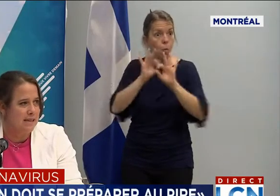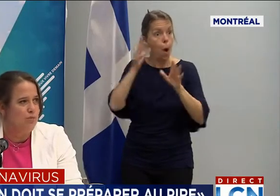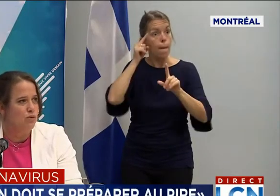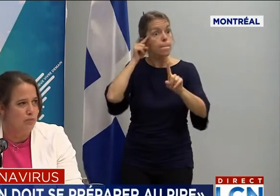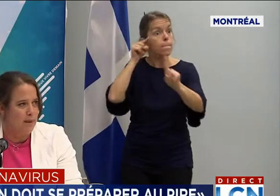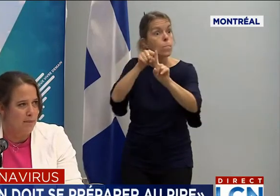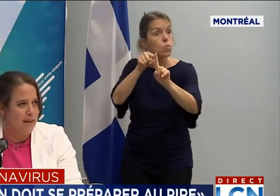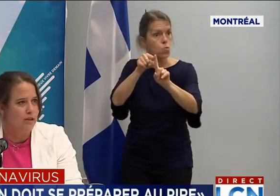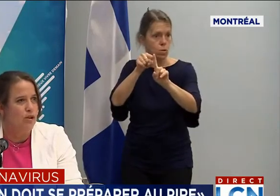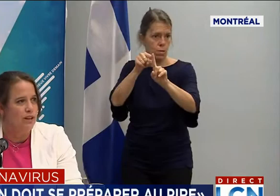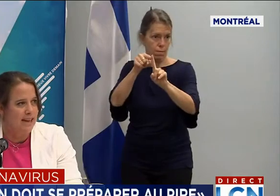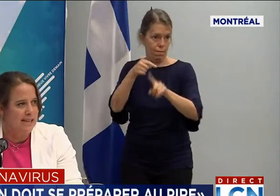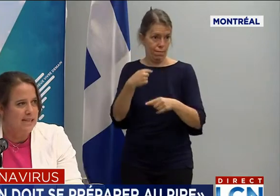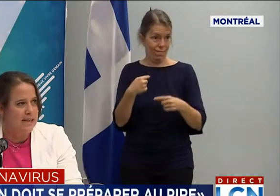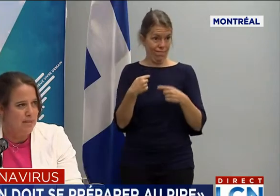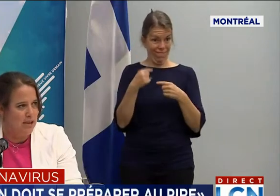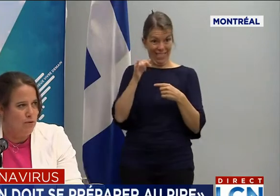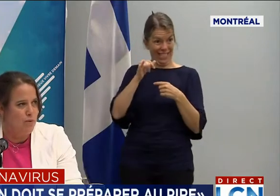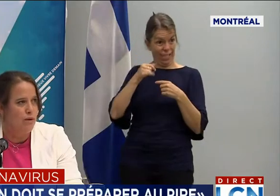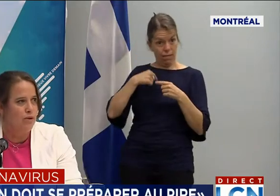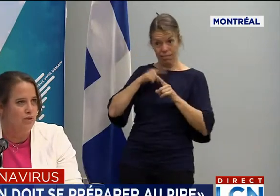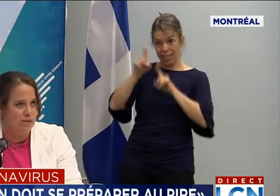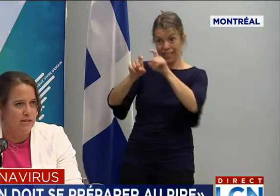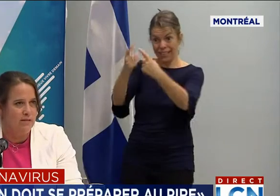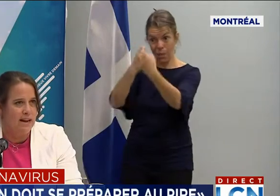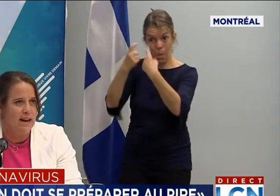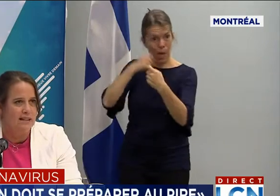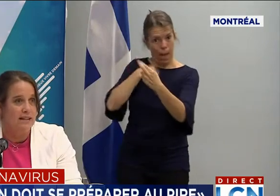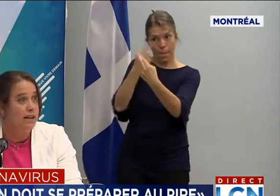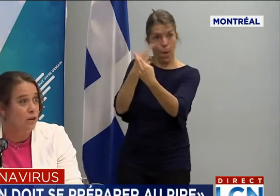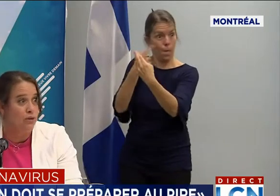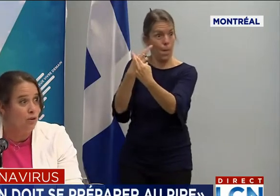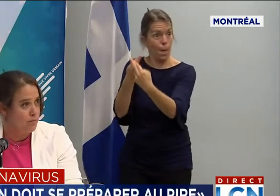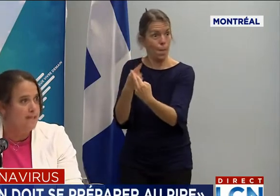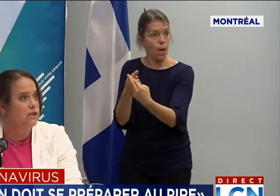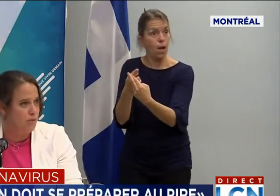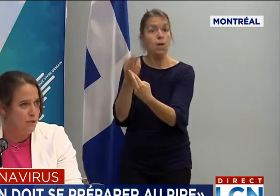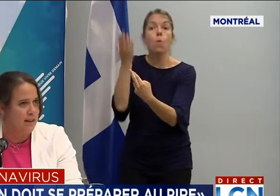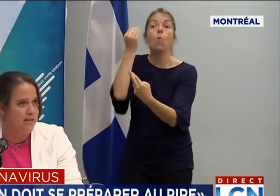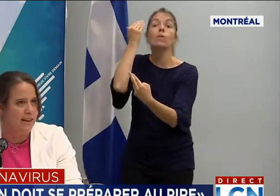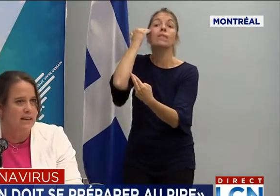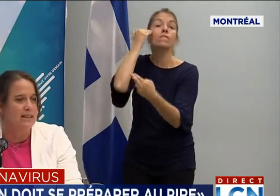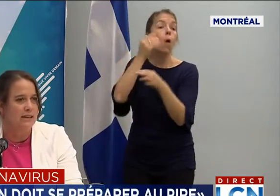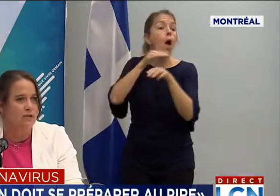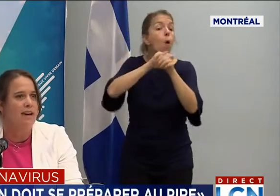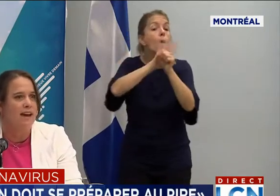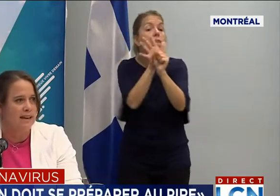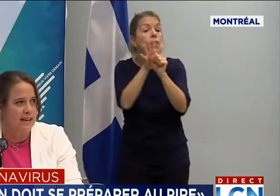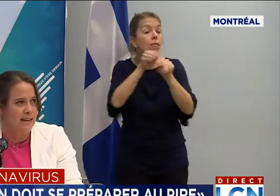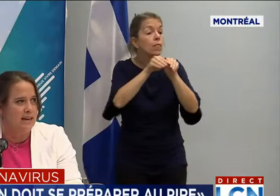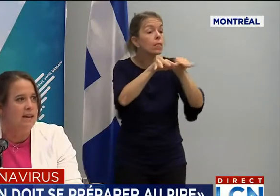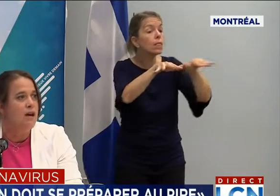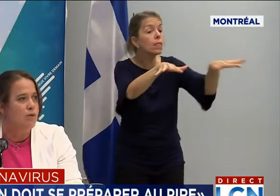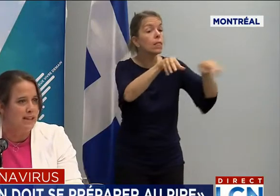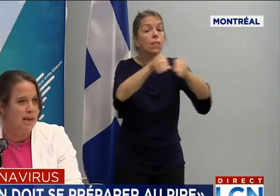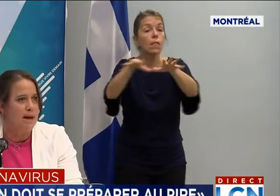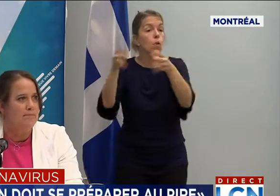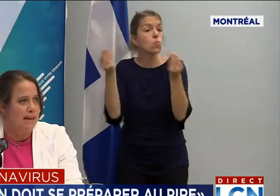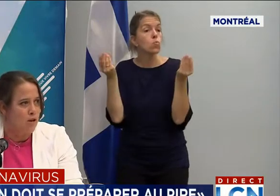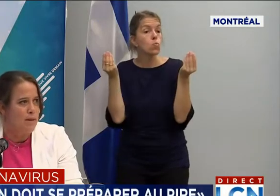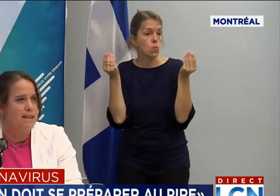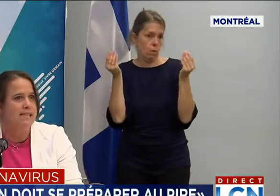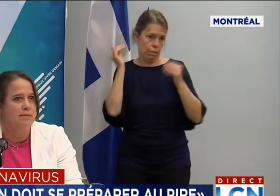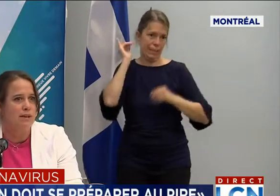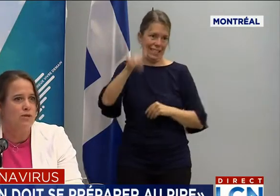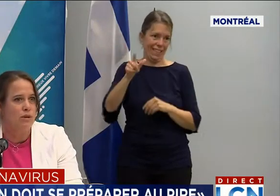essentielle pour nous permettre de retracer les milieux que vous avez fréquentés et que d'autres personnes ont peut-être fréquentés et de faire les liens pour être